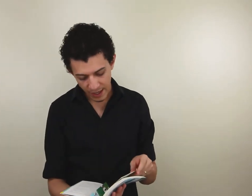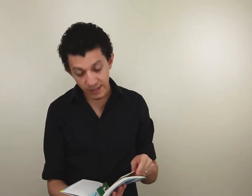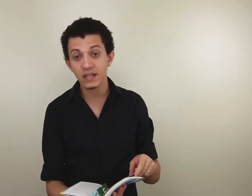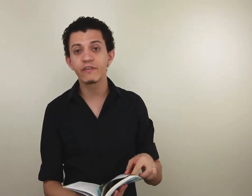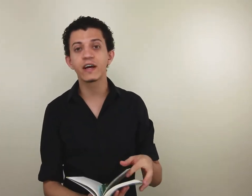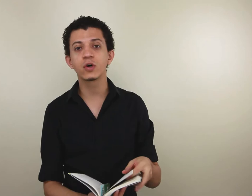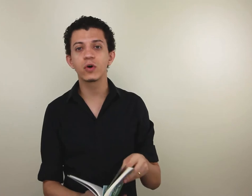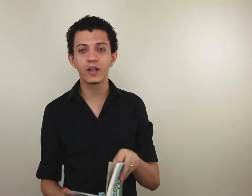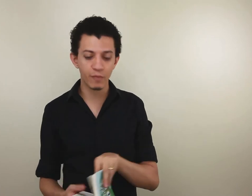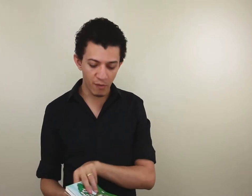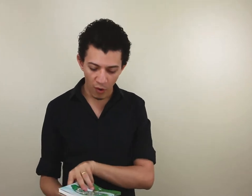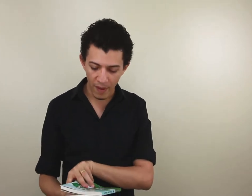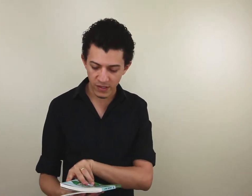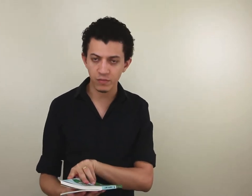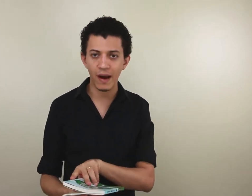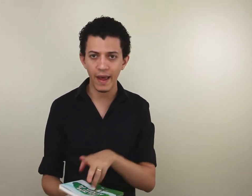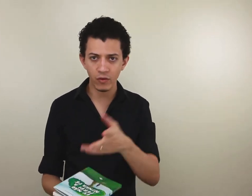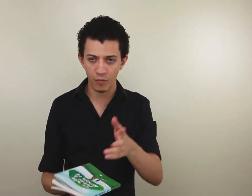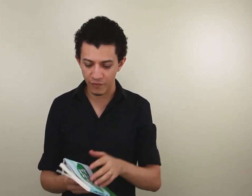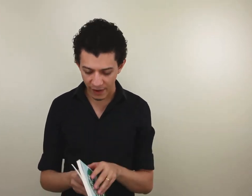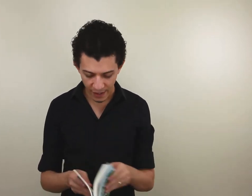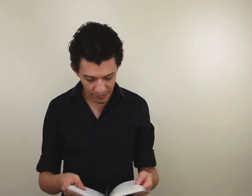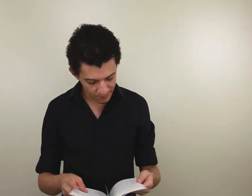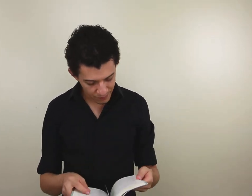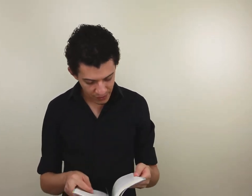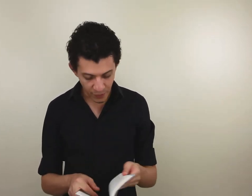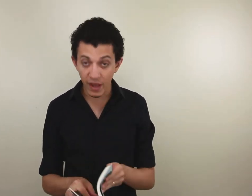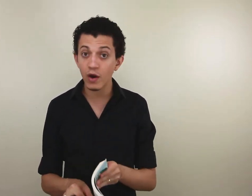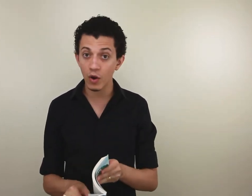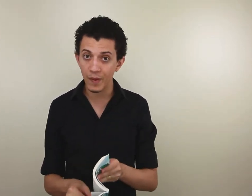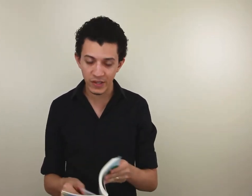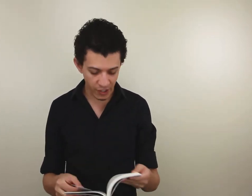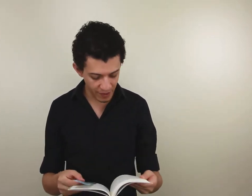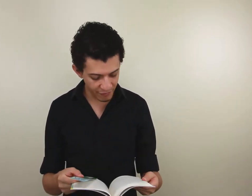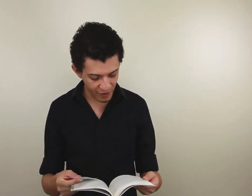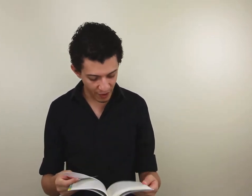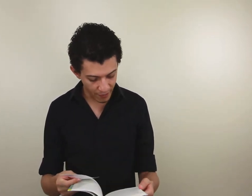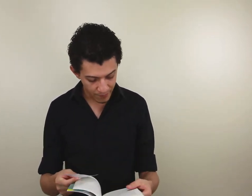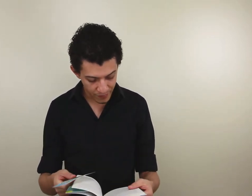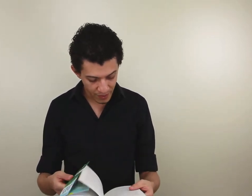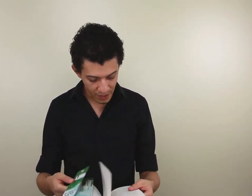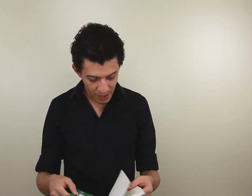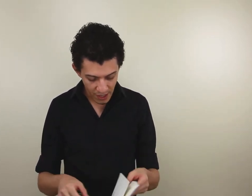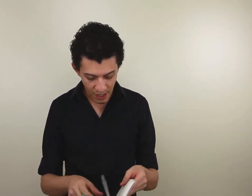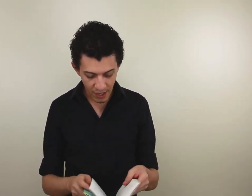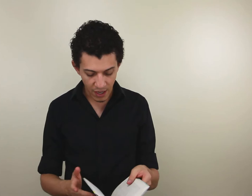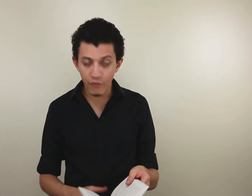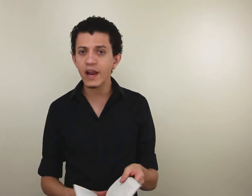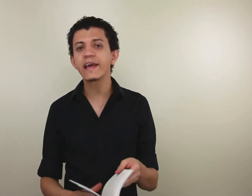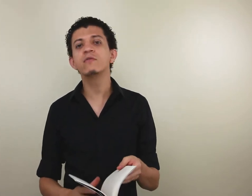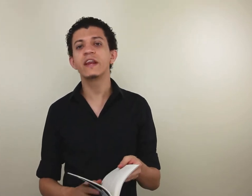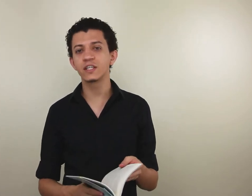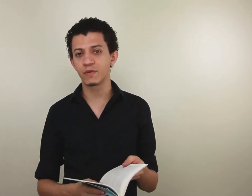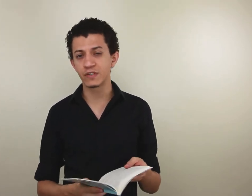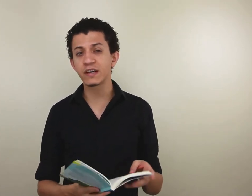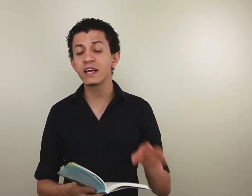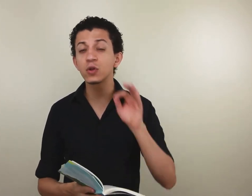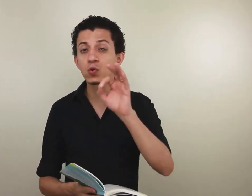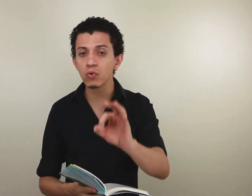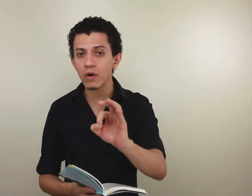Esse livro aqui é de autoria do meu irmão, Madison Barreto, como eu falei. Chama Eu Não Perdi a Minha Fé. Eu vou ler aqui um trecho para você que tem tudo